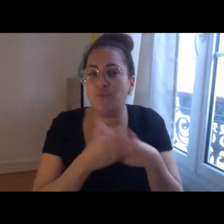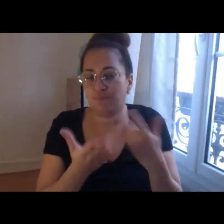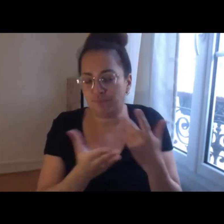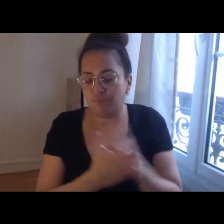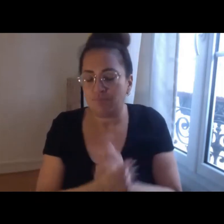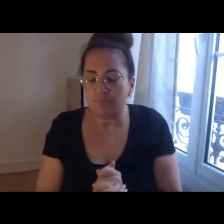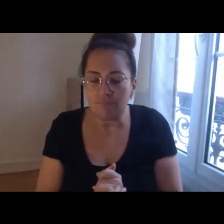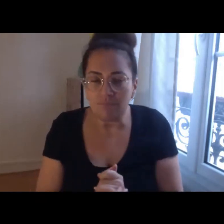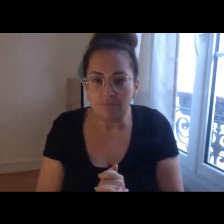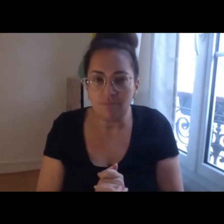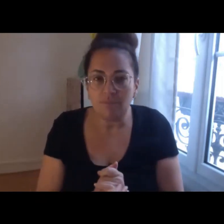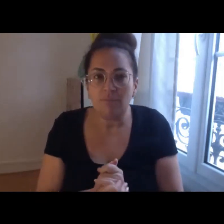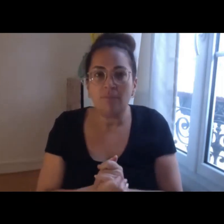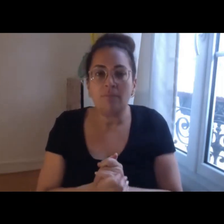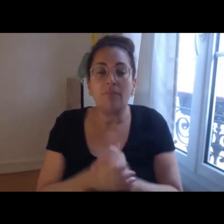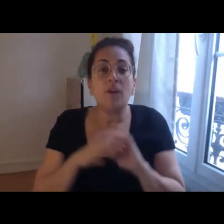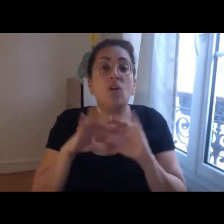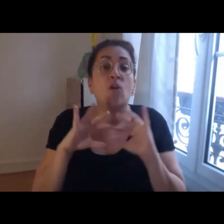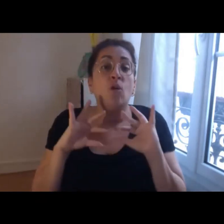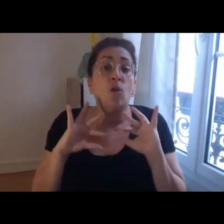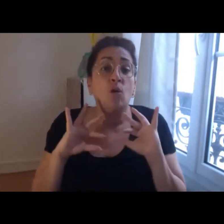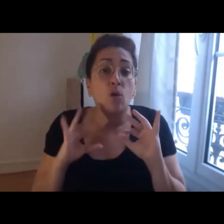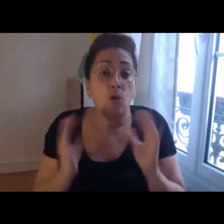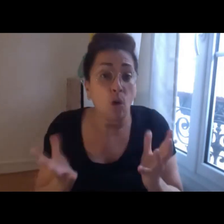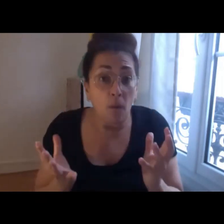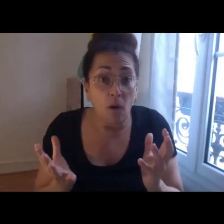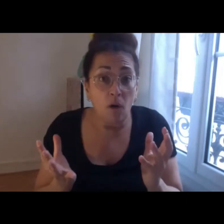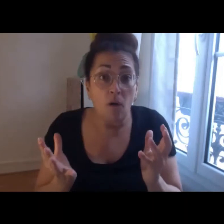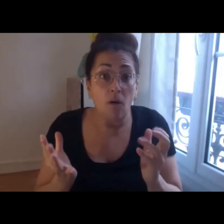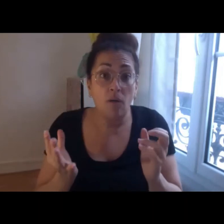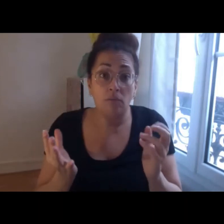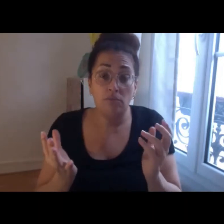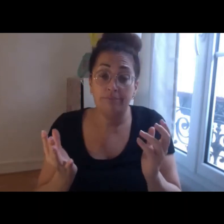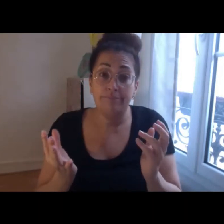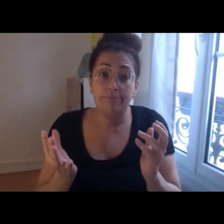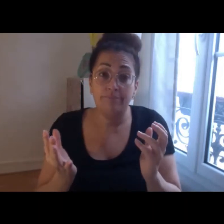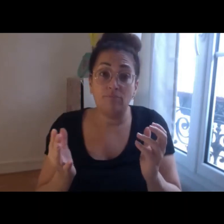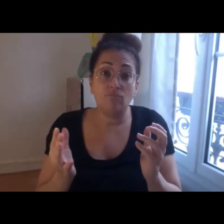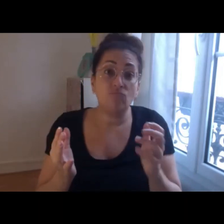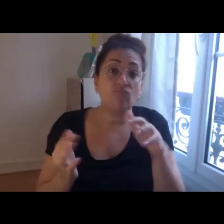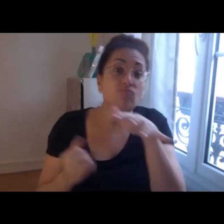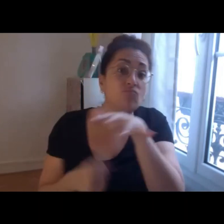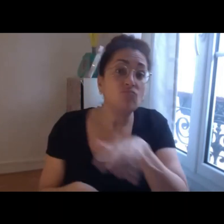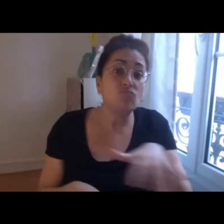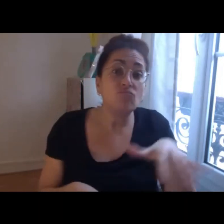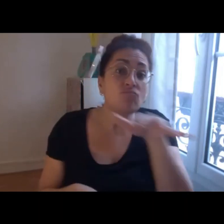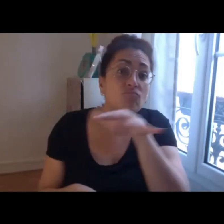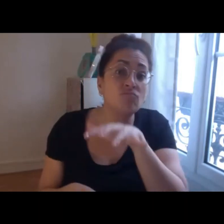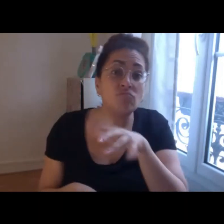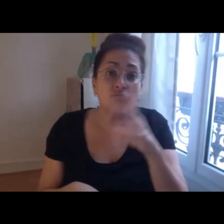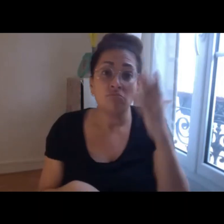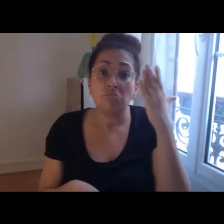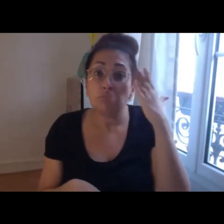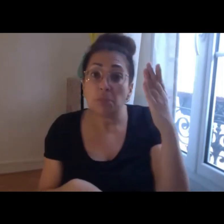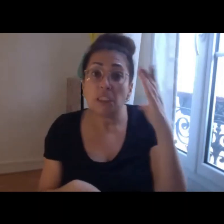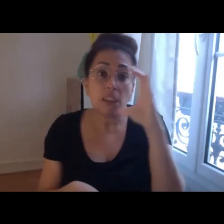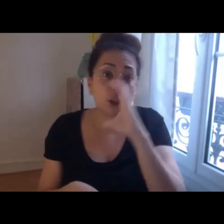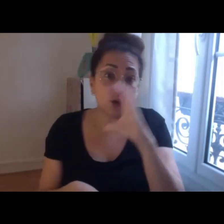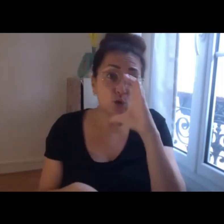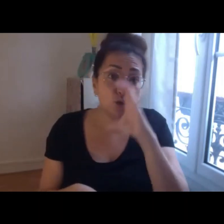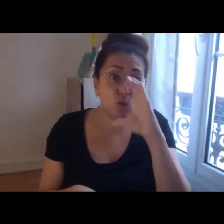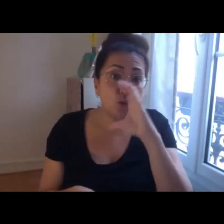d'abord vous retrouverez toutes les informations sur ces